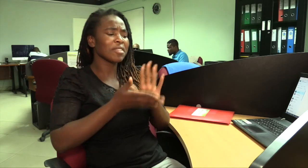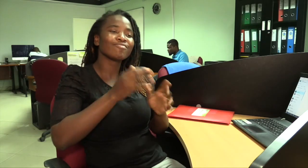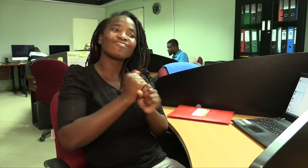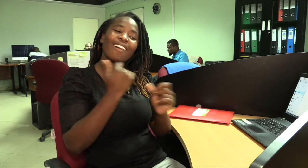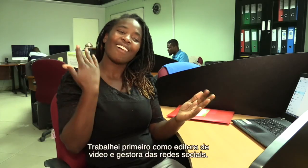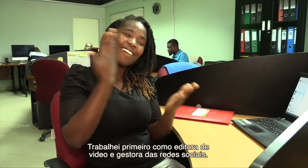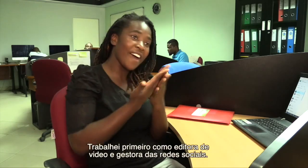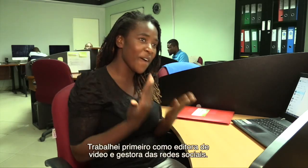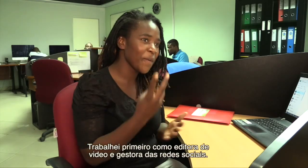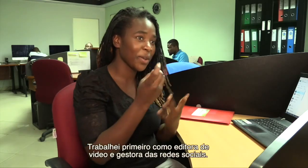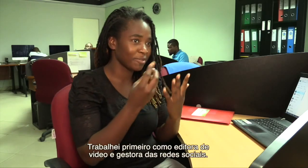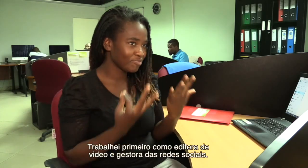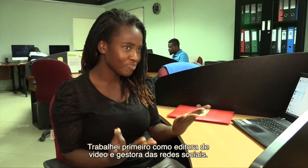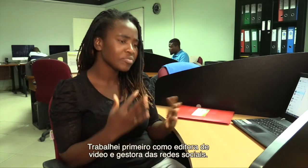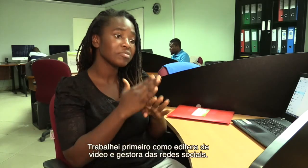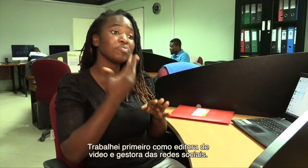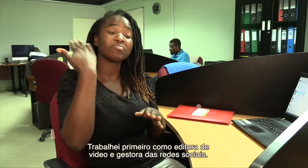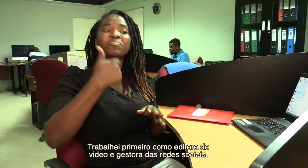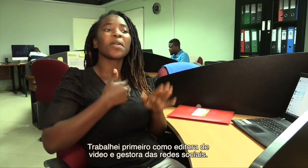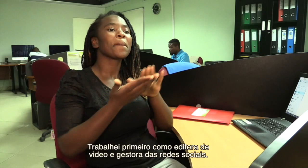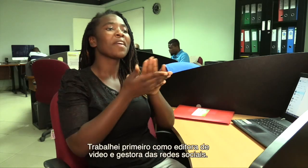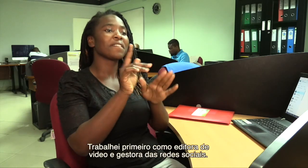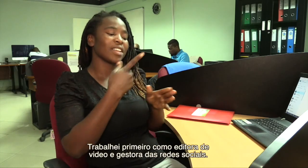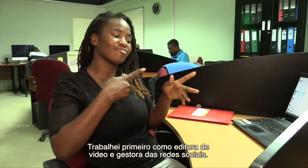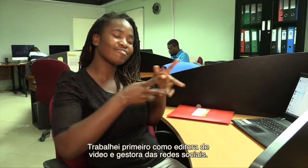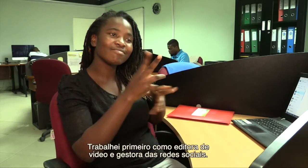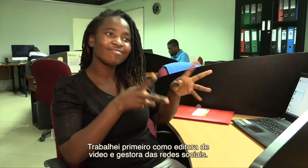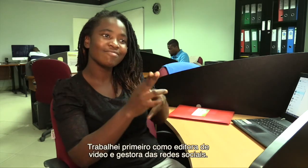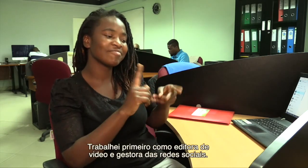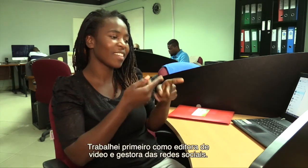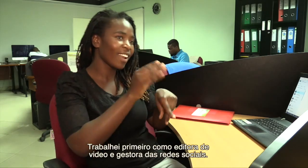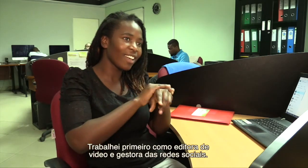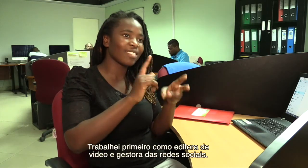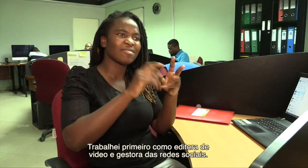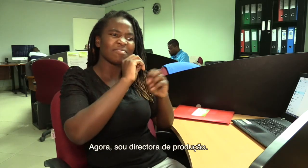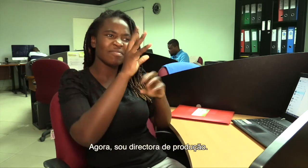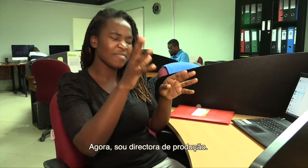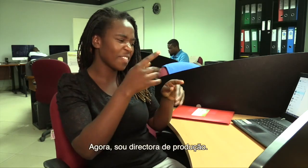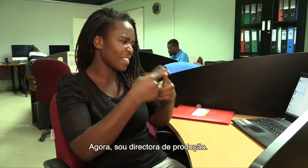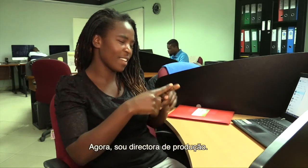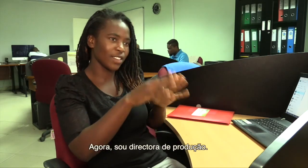aperfeiçoando trabalhei primeiro como editora de vídeo e gestora das redes sociais